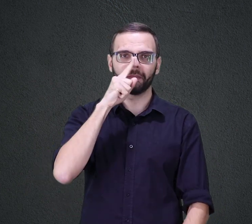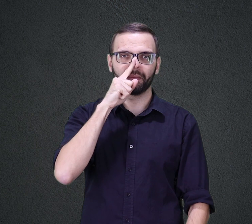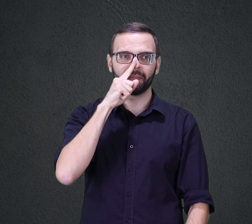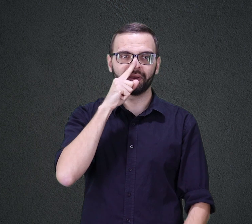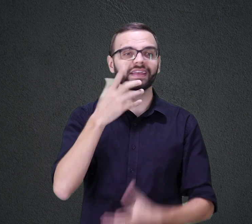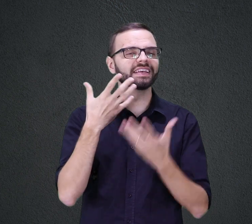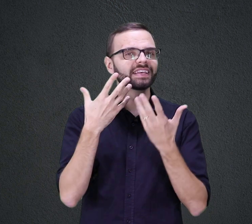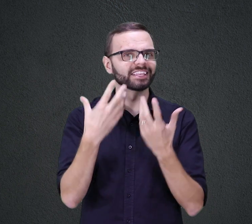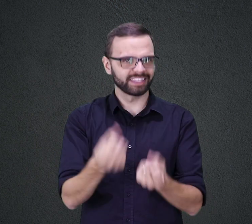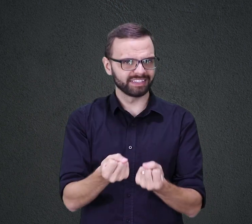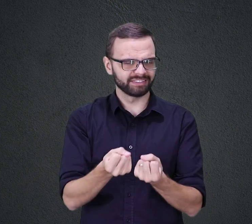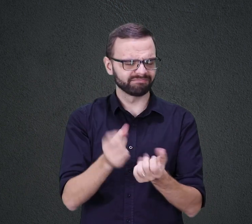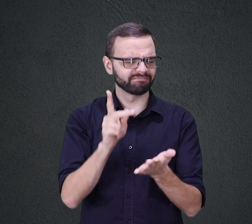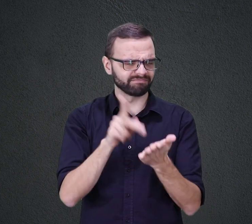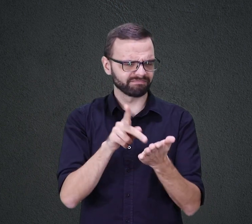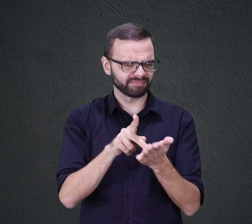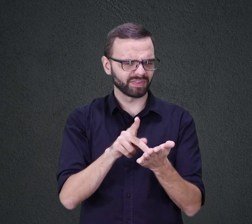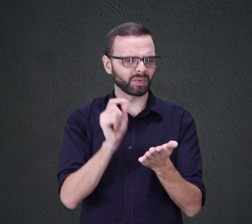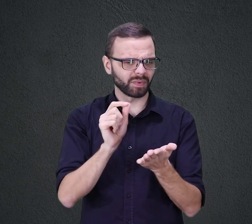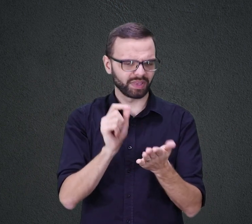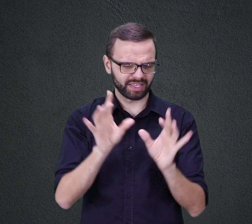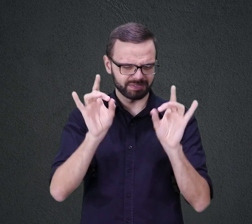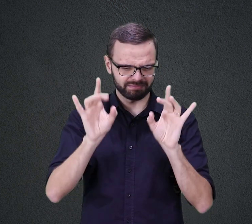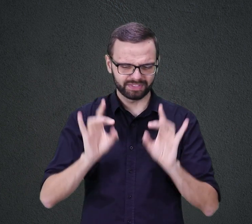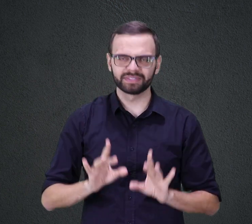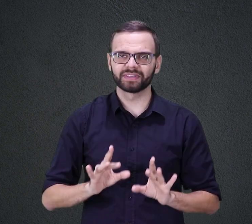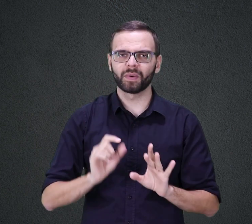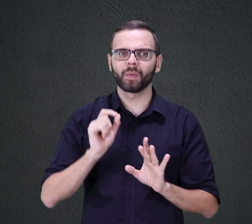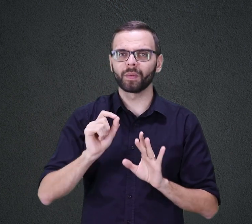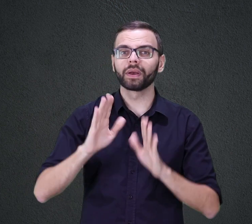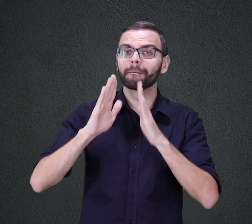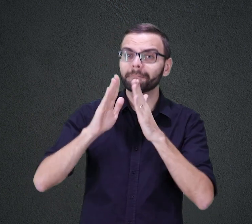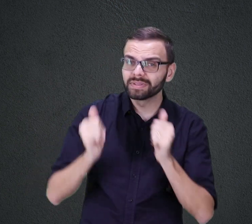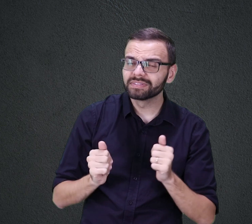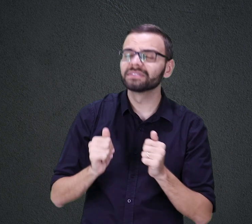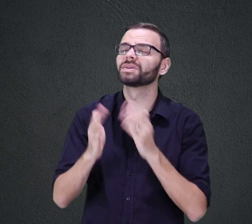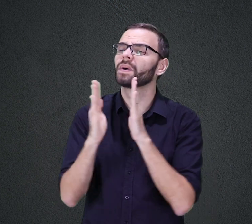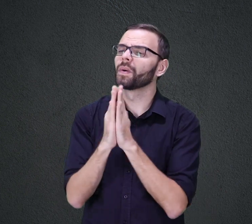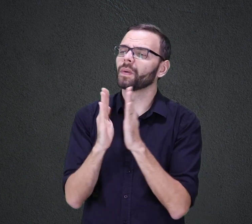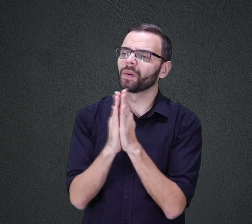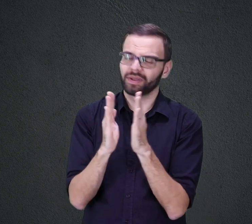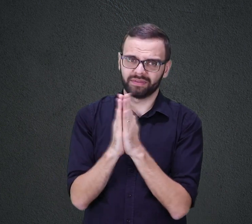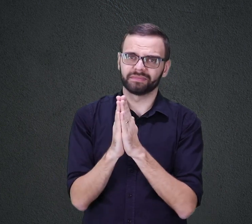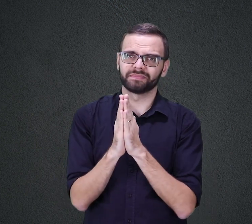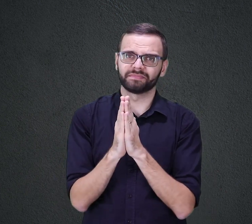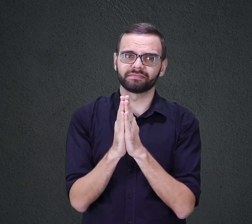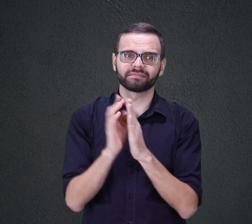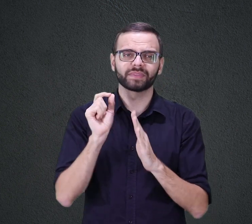Lhe CONCEDESSE ESSA DÁDIVA E CHEGOU A PEDIR POR ISSO COM TANTO FERVOR EM UMA ORAÇÃO NO TEMPLO QUE O SACERDOTE